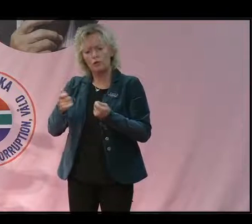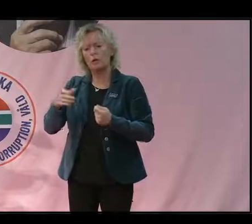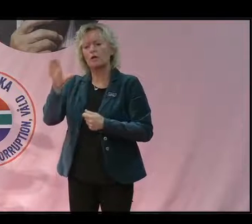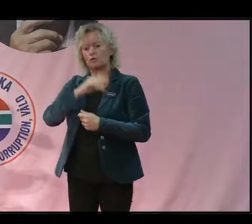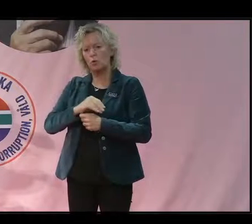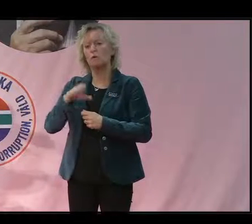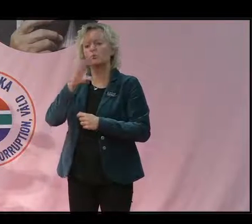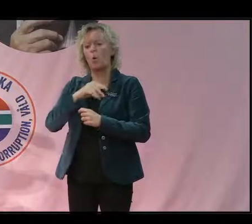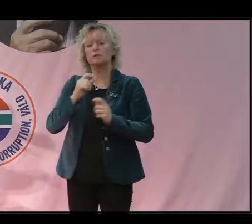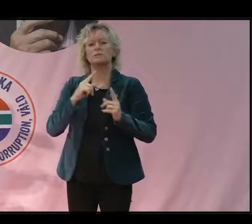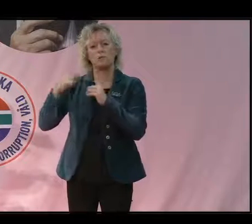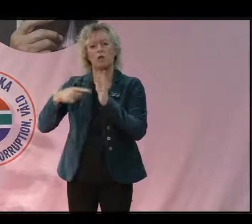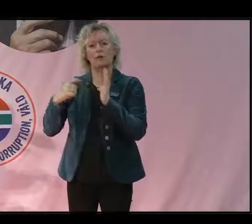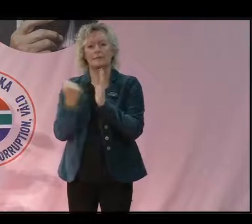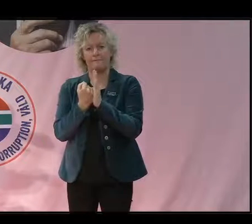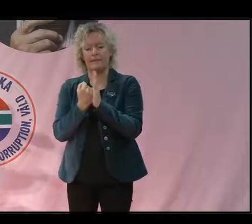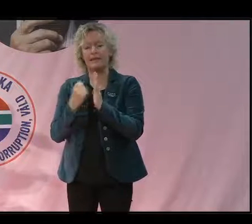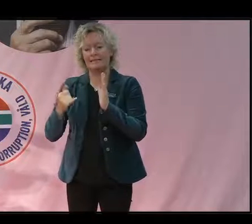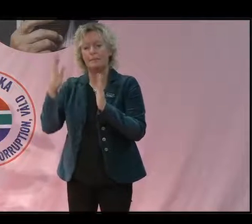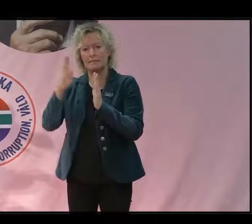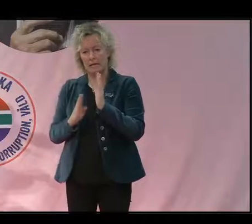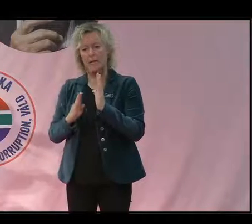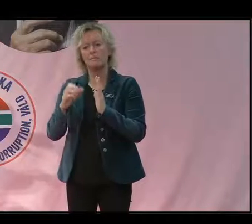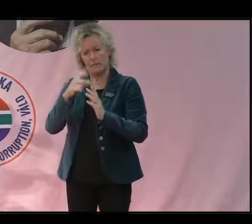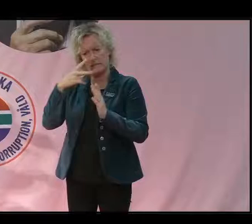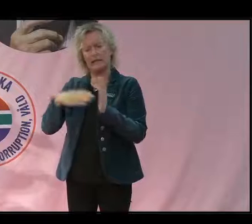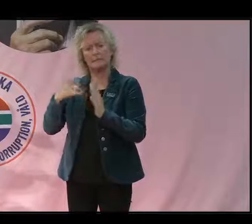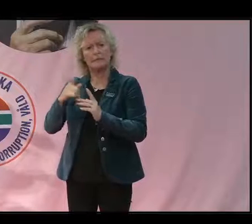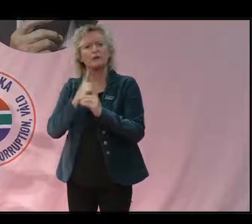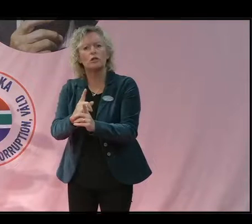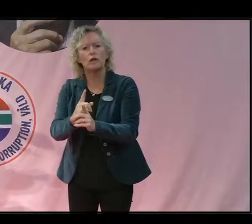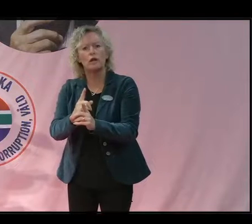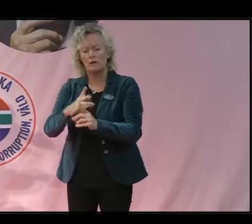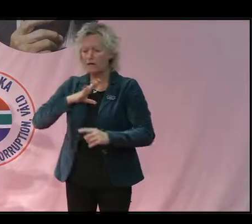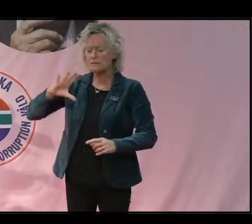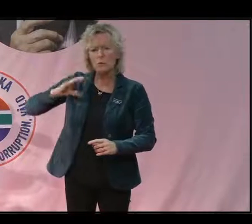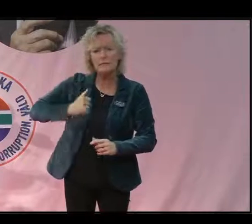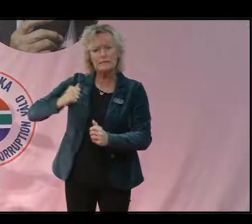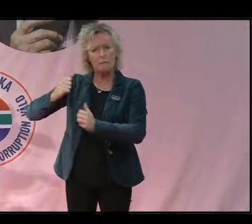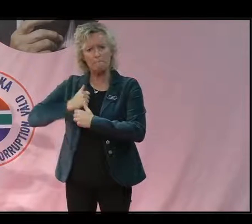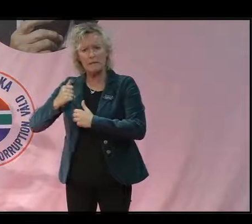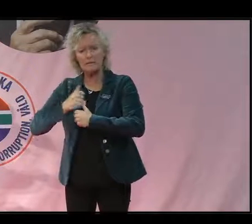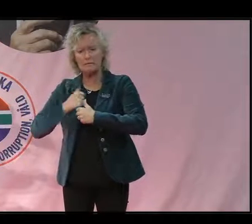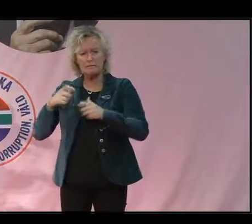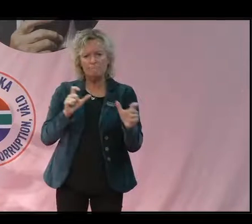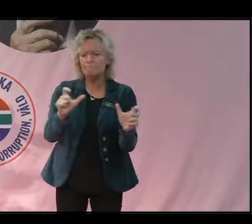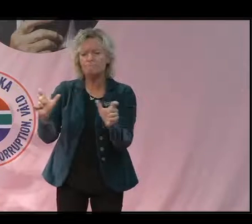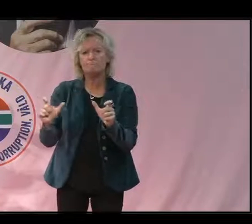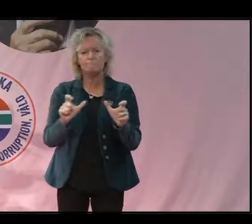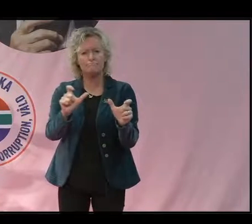skogslagstiftning som finns i Brasilien faktiskt efterlevdes. Så man skickade ut poliser, militär i skogen för att beslagta,